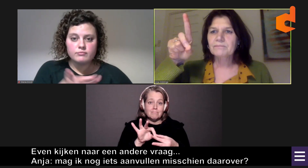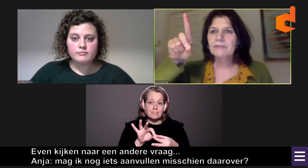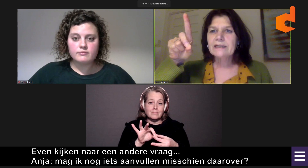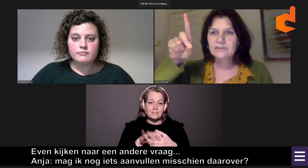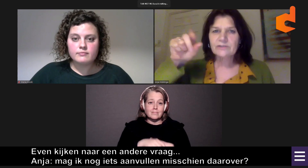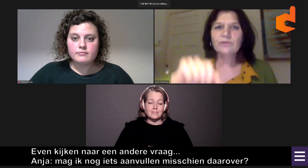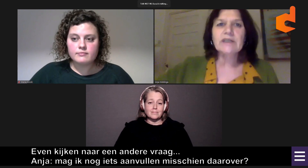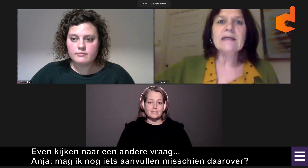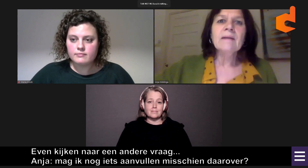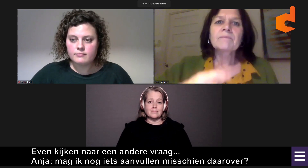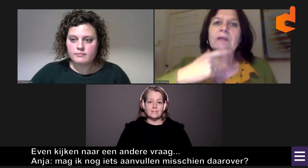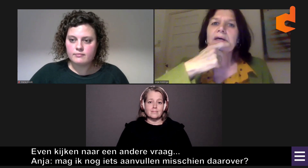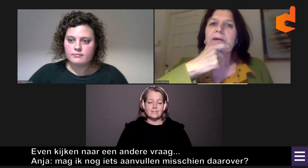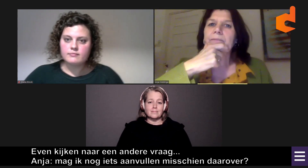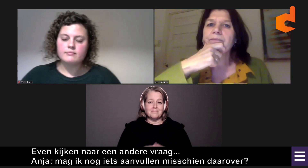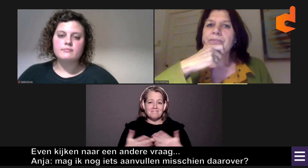Ja, natuurlijk.